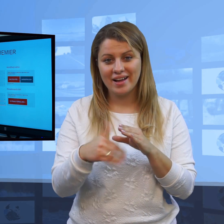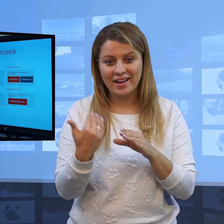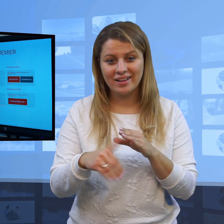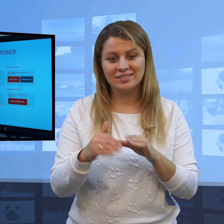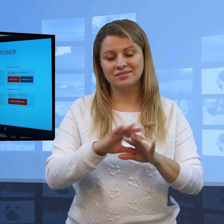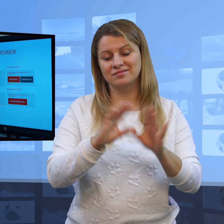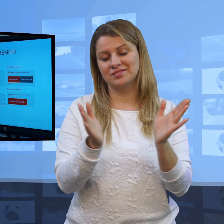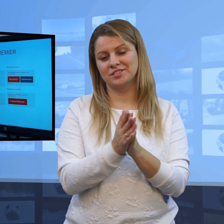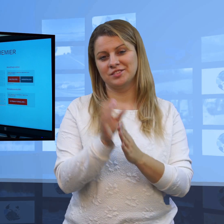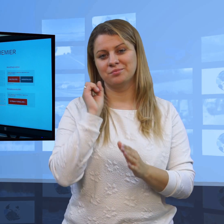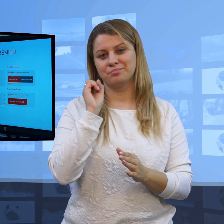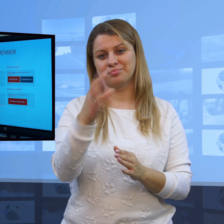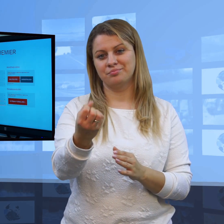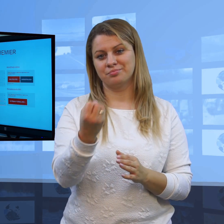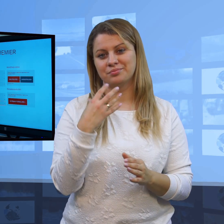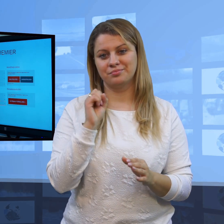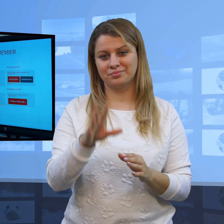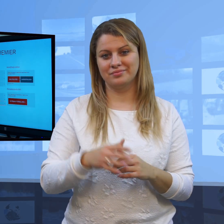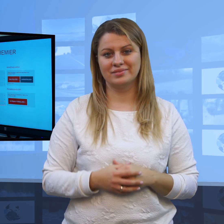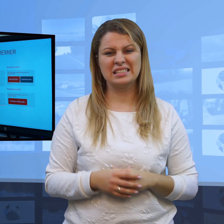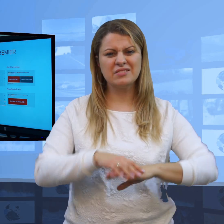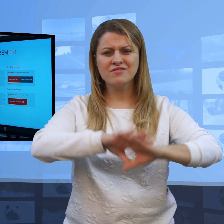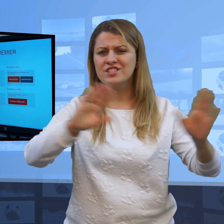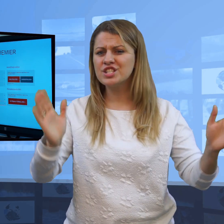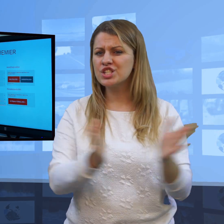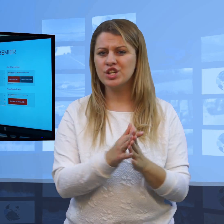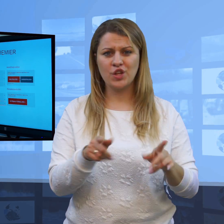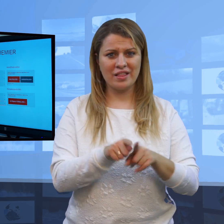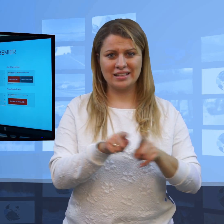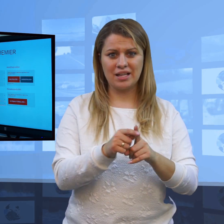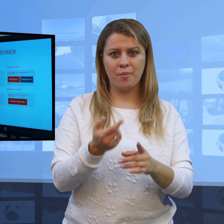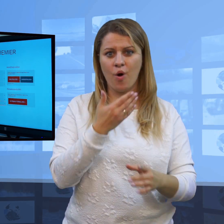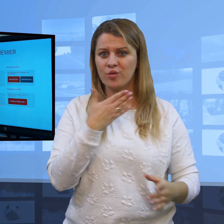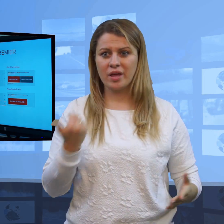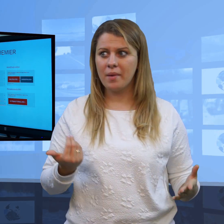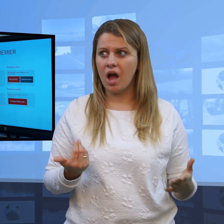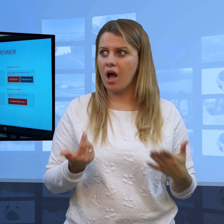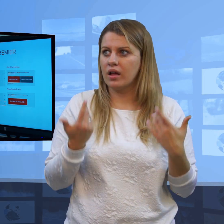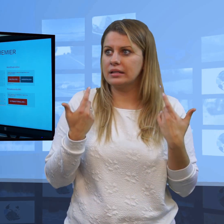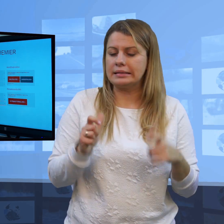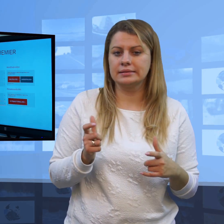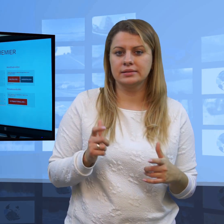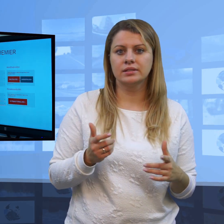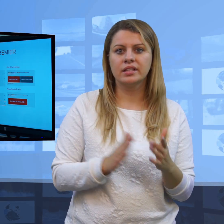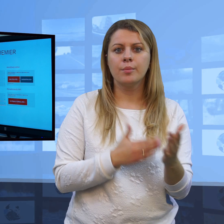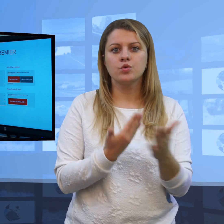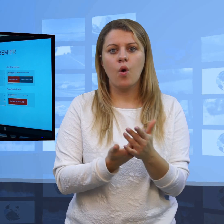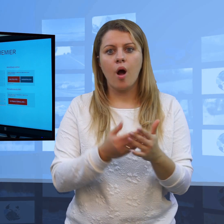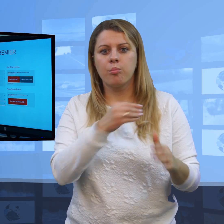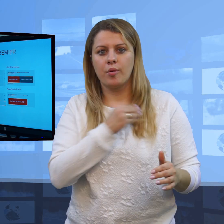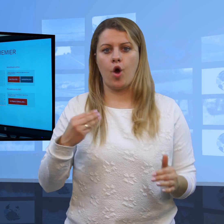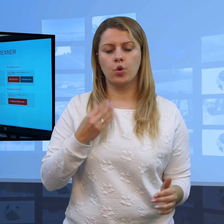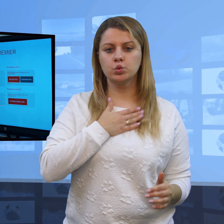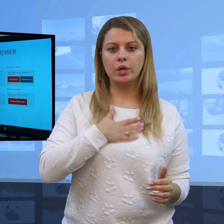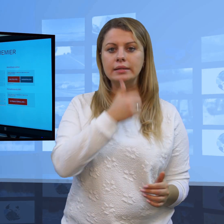telefonu. Może każdy dziennikarz wysłać maila i zostanie ten mail dostarczony